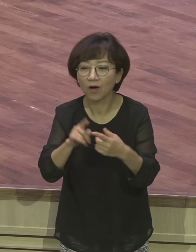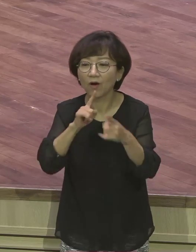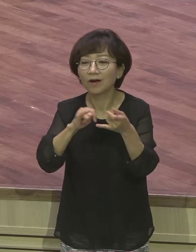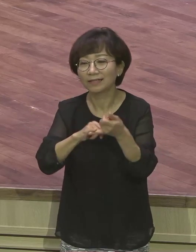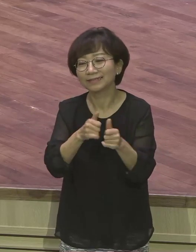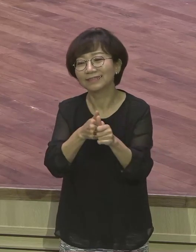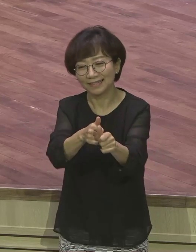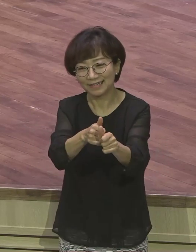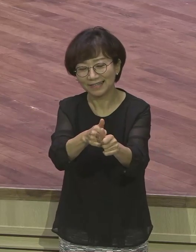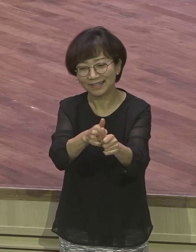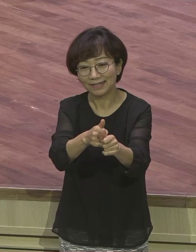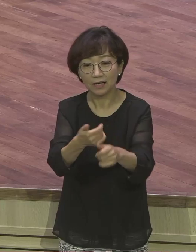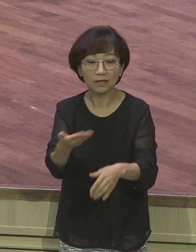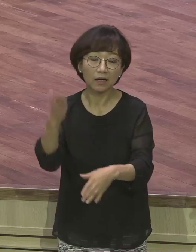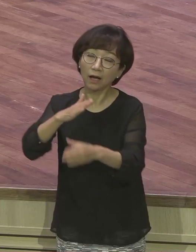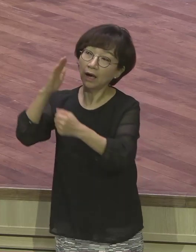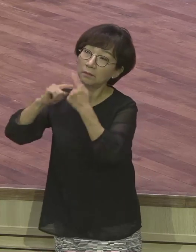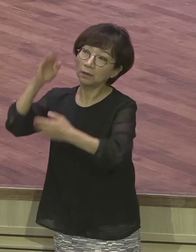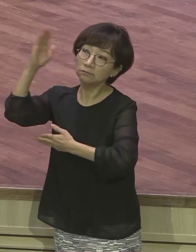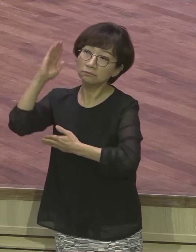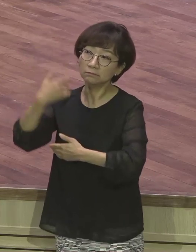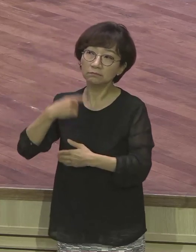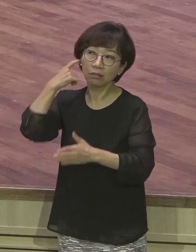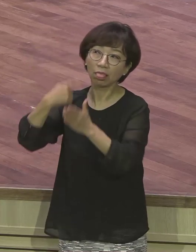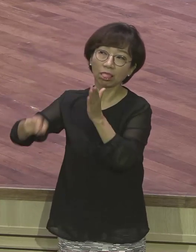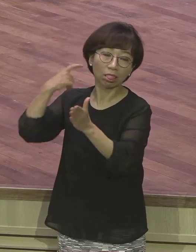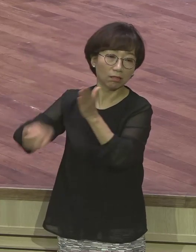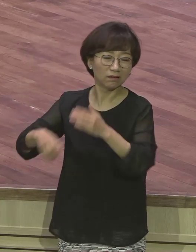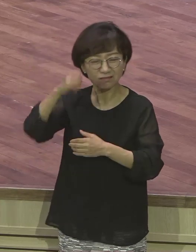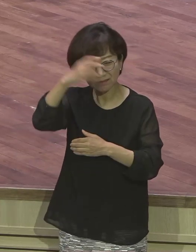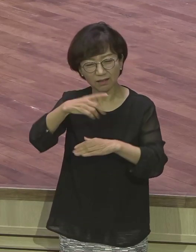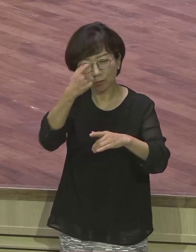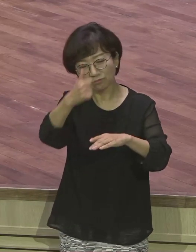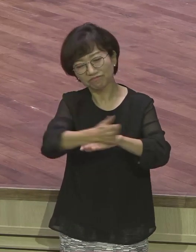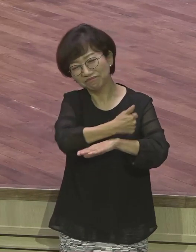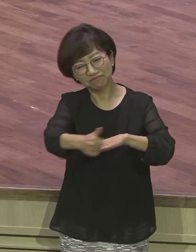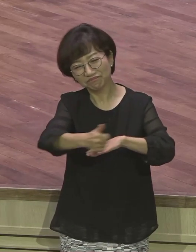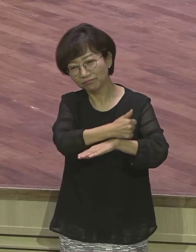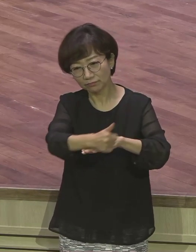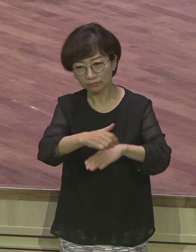말씀을 듣고도 삶 속에 적용하는 사람은 그냥 교회 다니는 사람이에요. 그 사람은